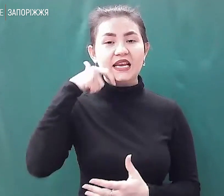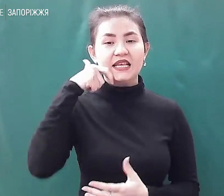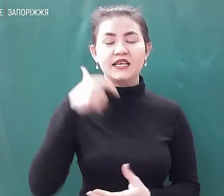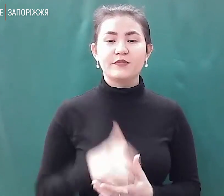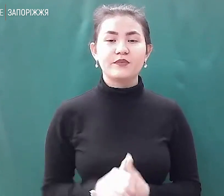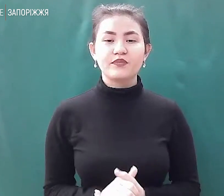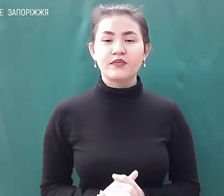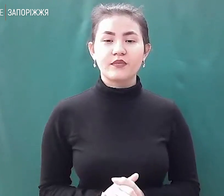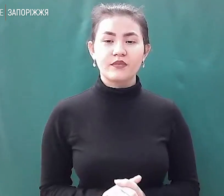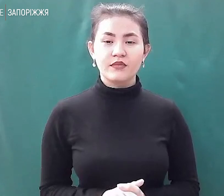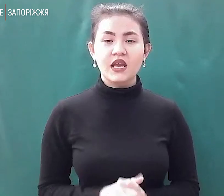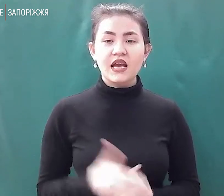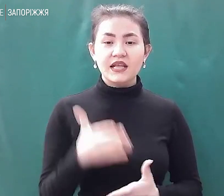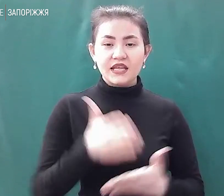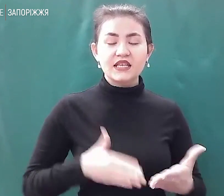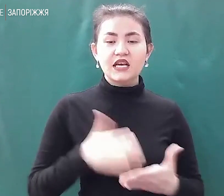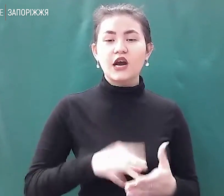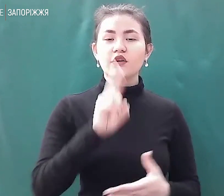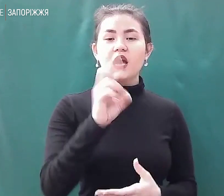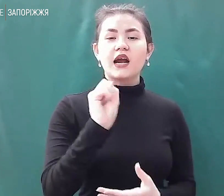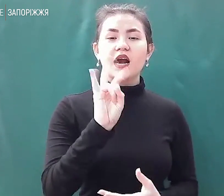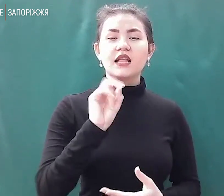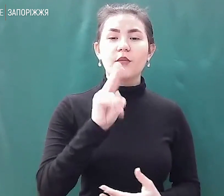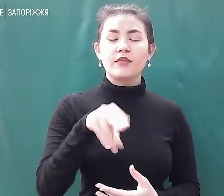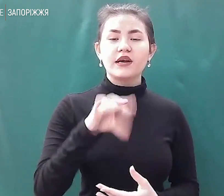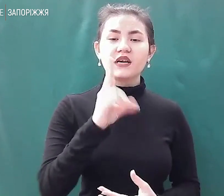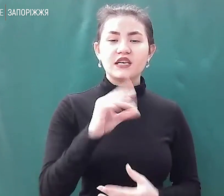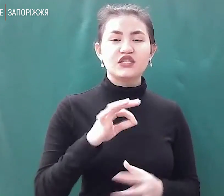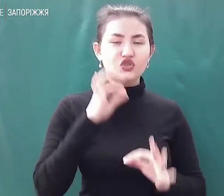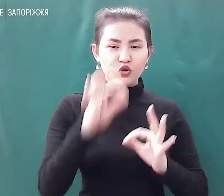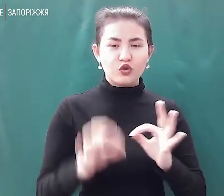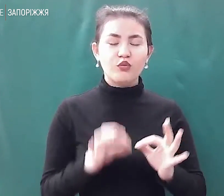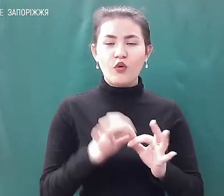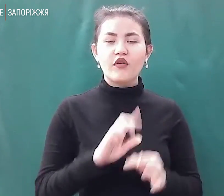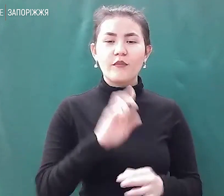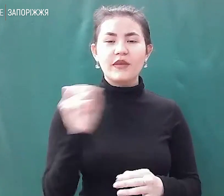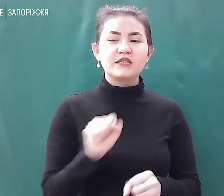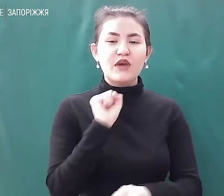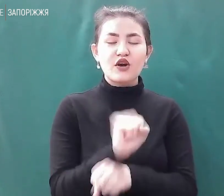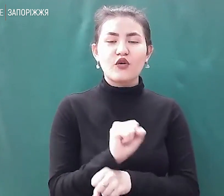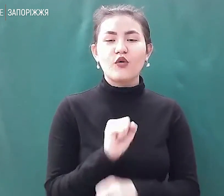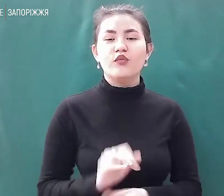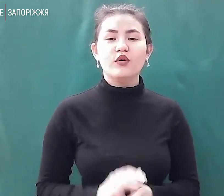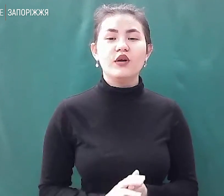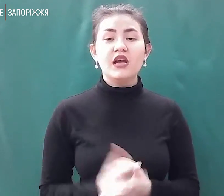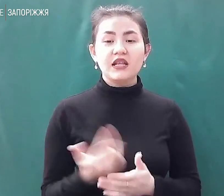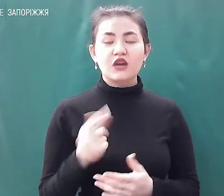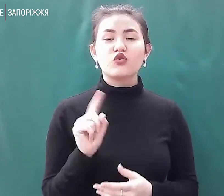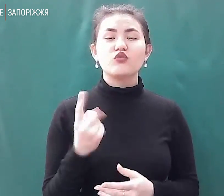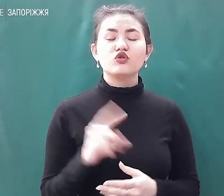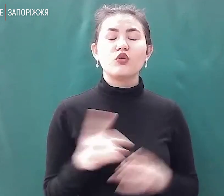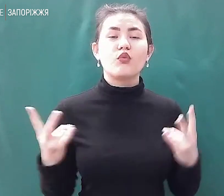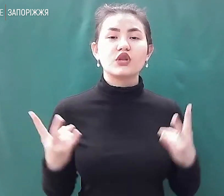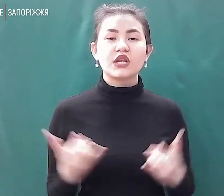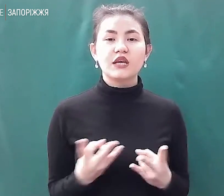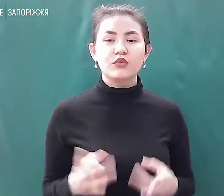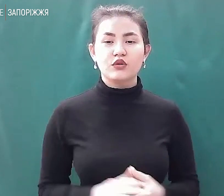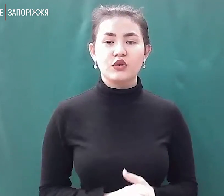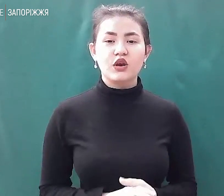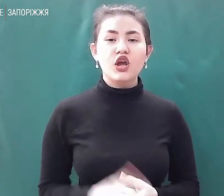нарізають канапки. Це у вас так виходить цілодобово тут без виробу? Так, майже так, щоб потрібно, щоб у нас був якийсь